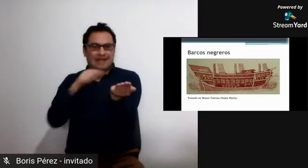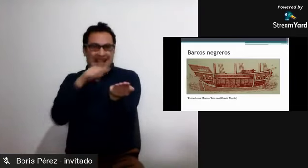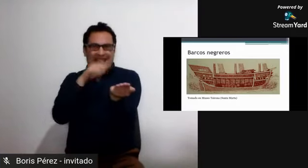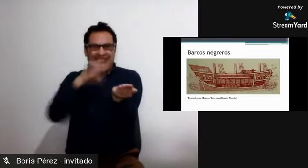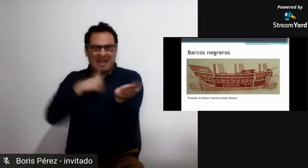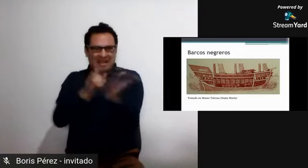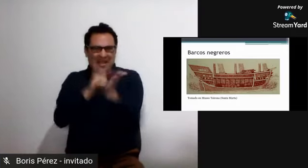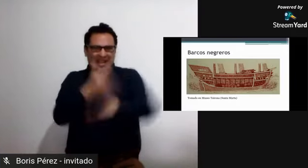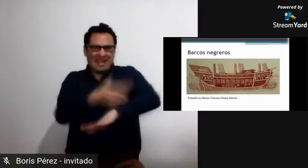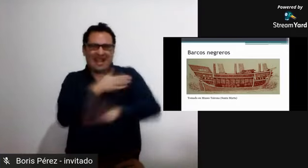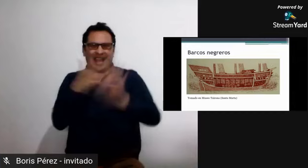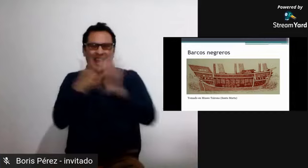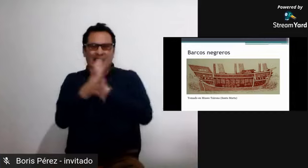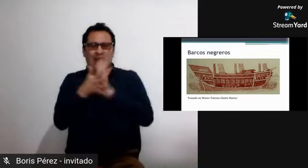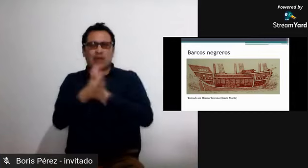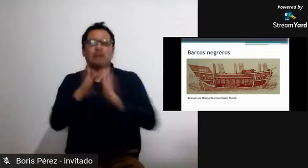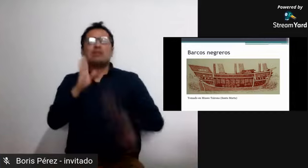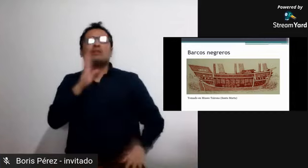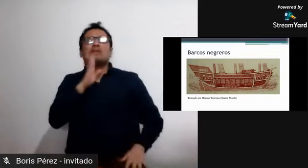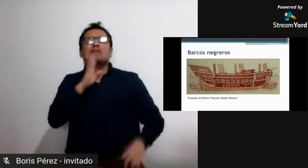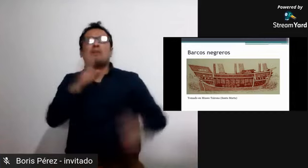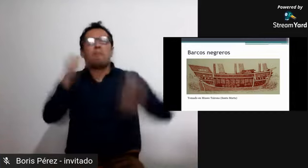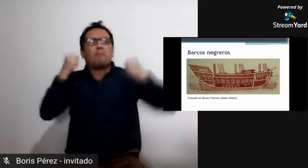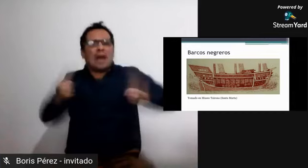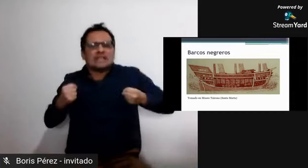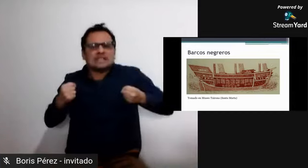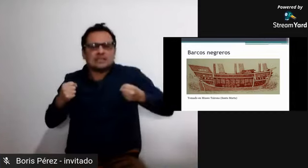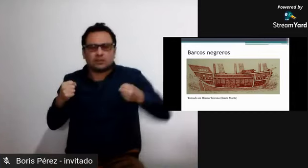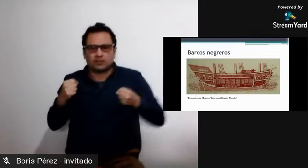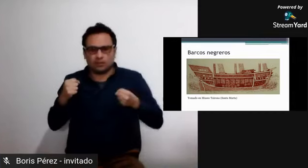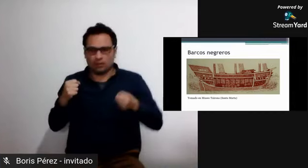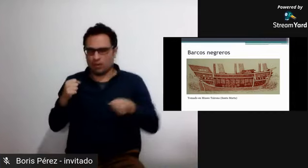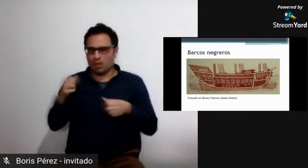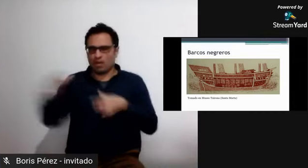autores lo llaman los barcos negreros